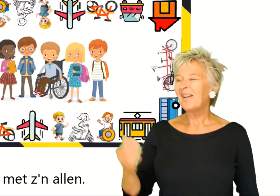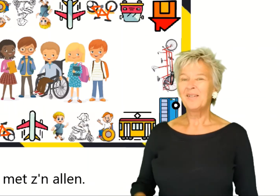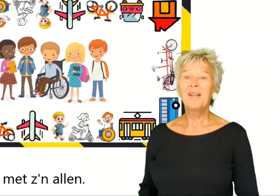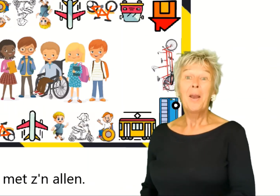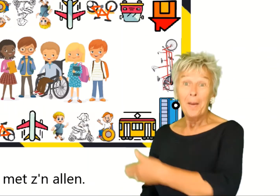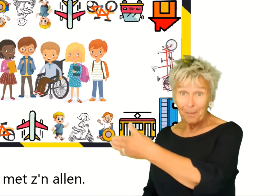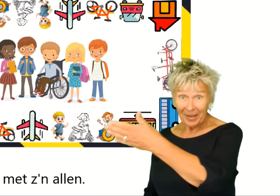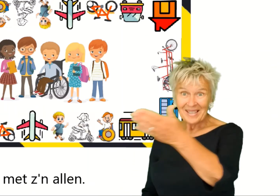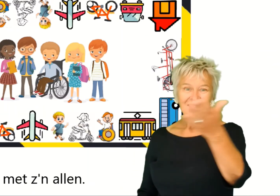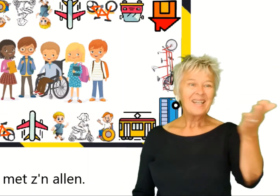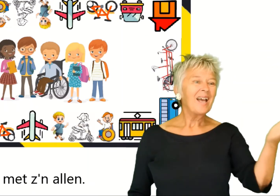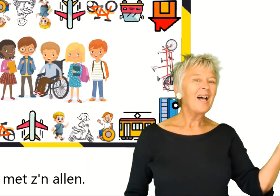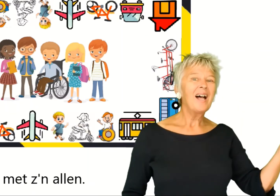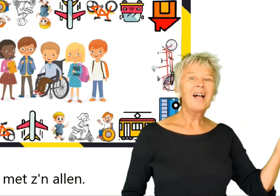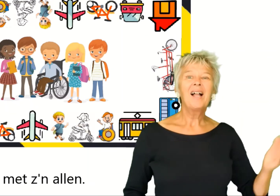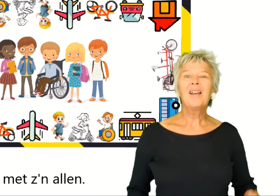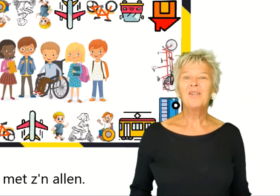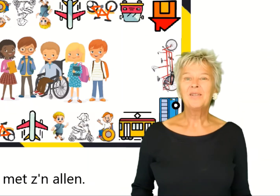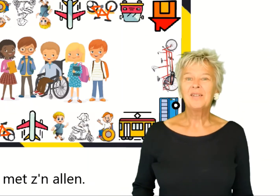allen. Bye bye.